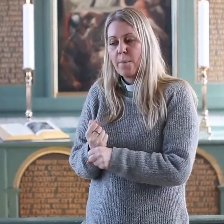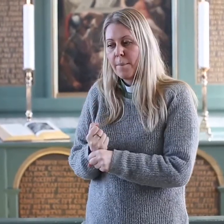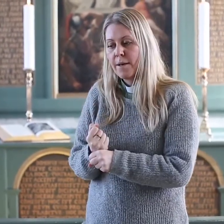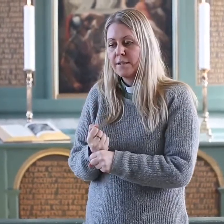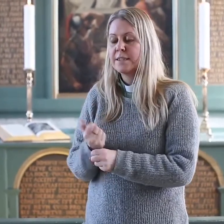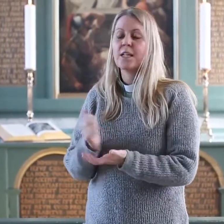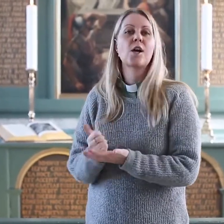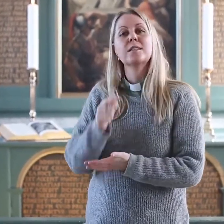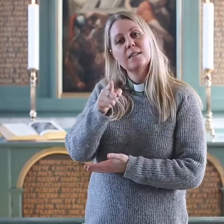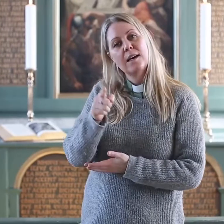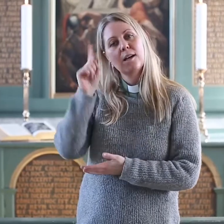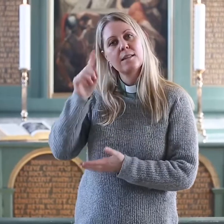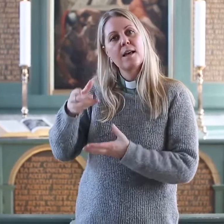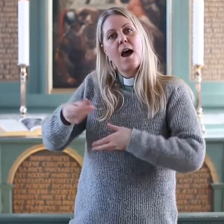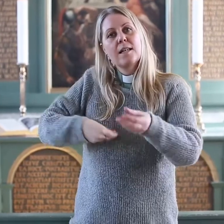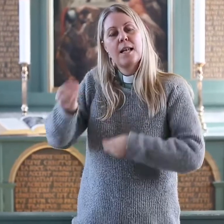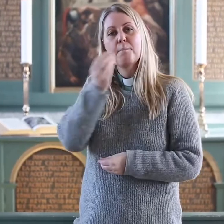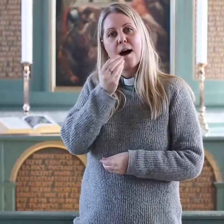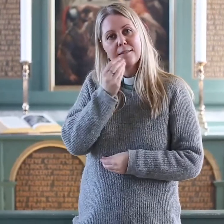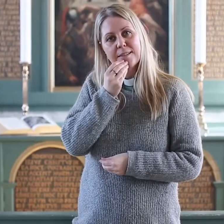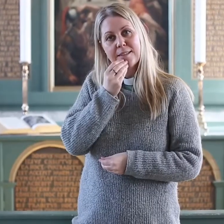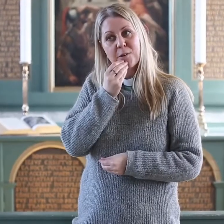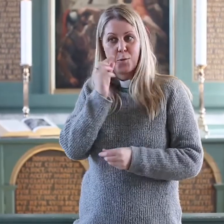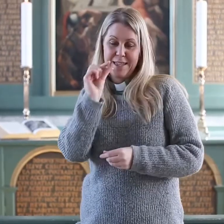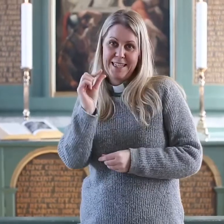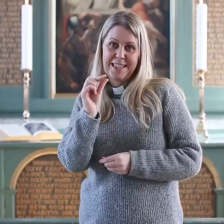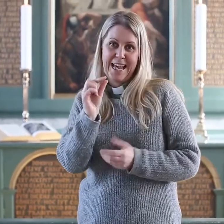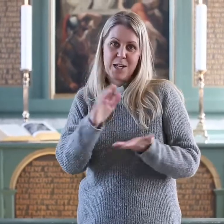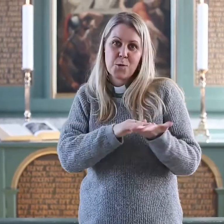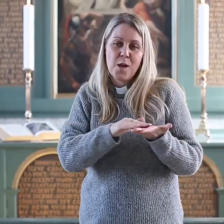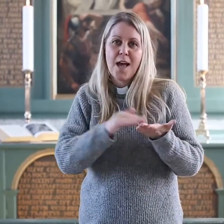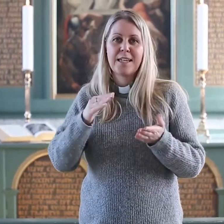kanskje du kan handle litt mat, kanskje et lite påskeegg, og gå og gi det.